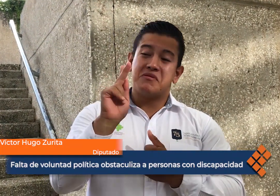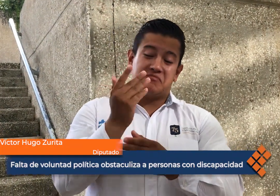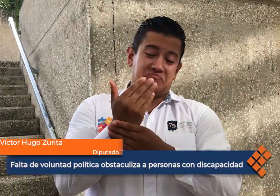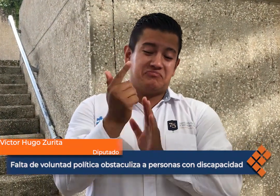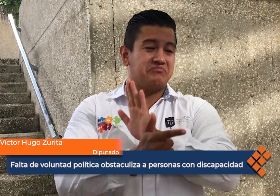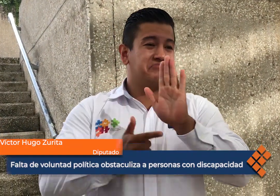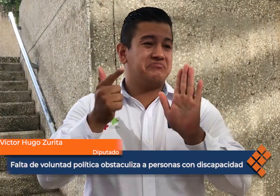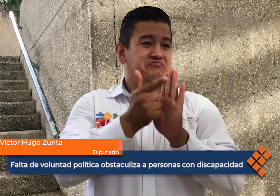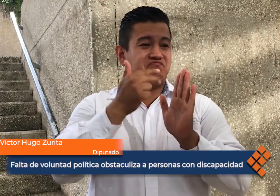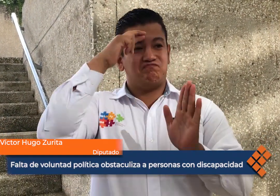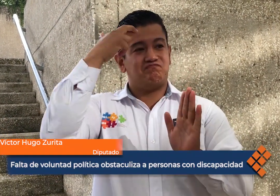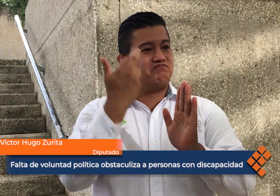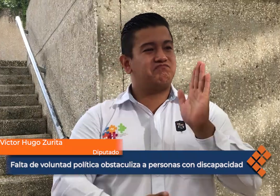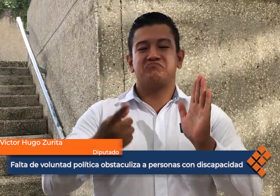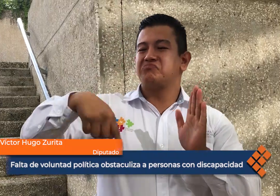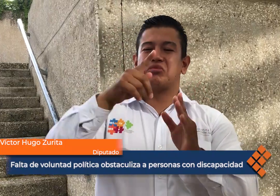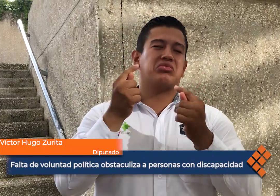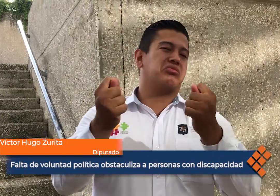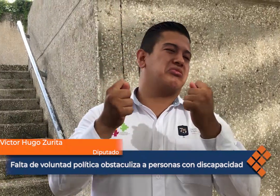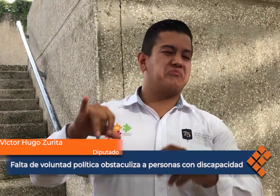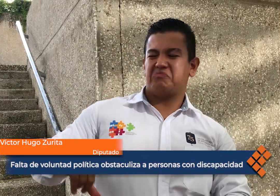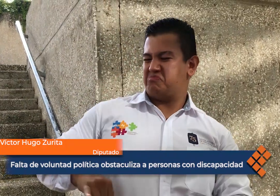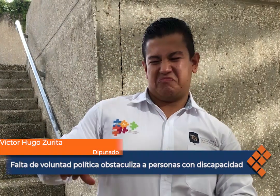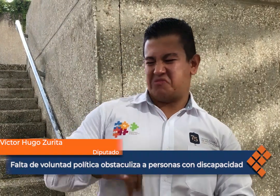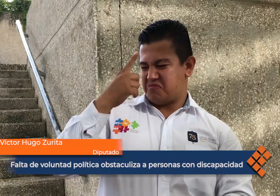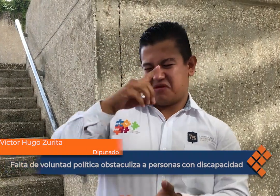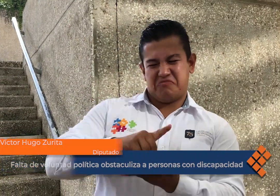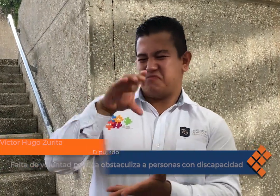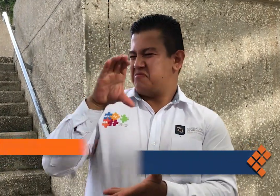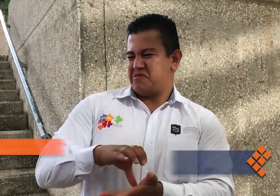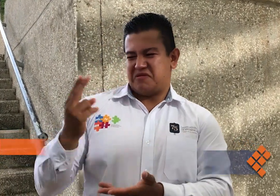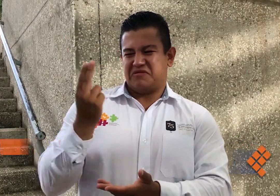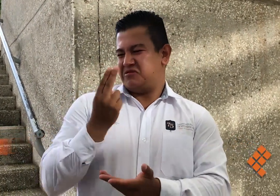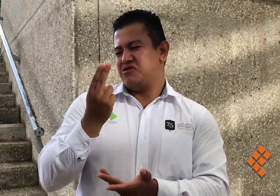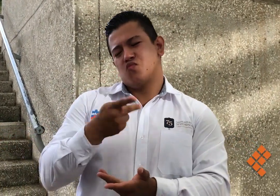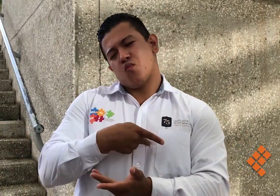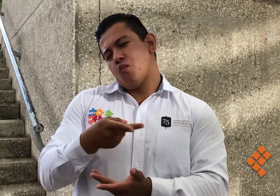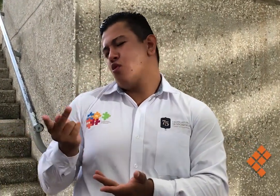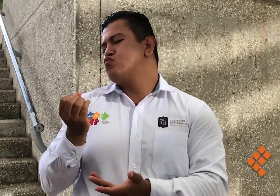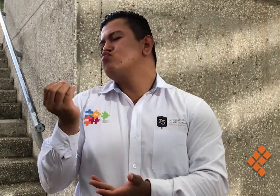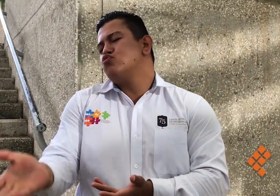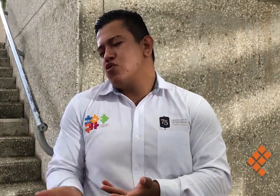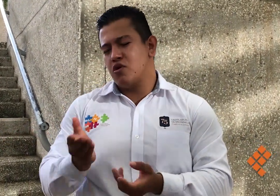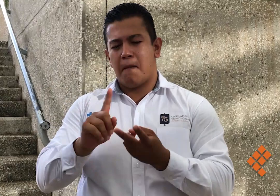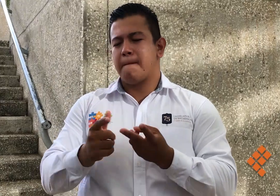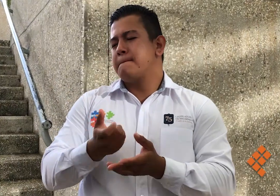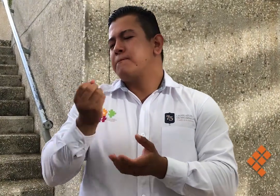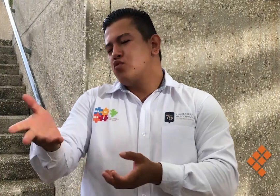accesibles, donde tú vas por la calle y puedes observar las guías y puedes observar que hay